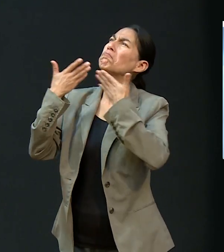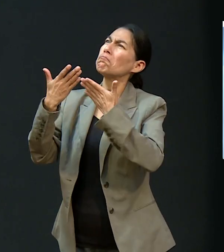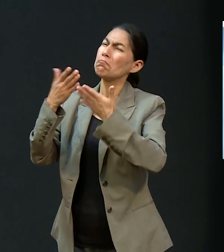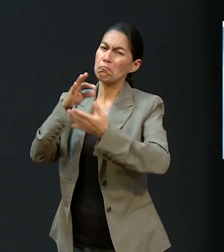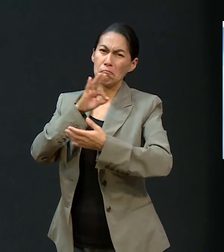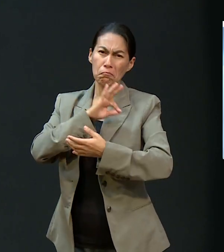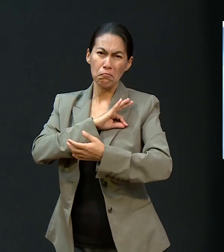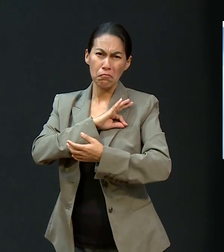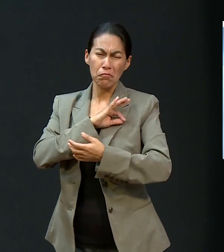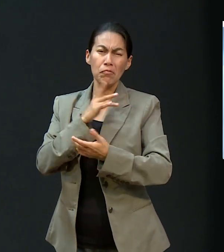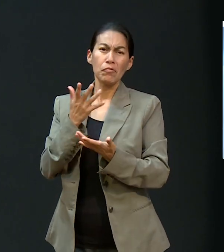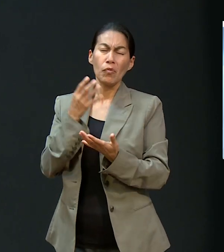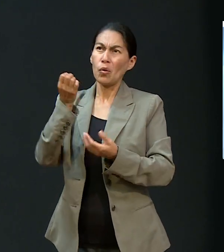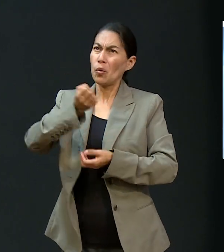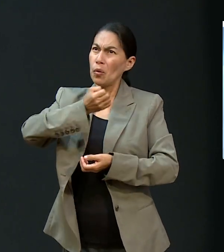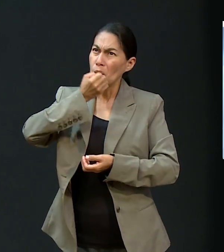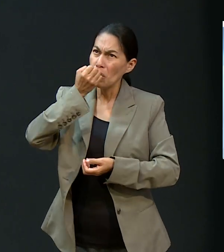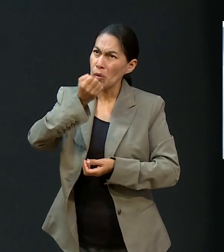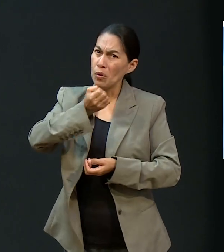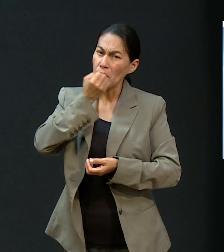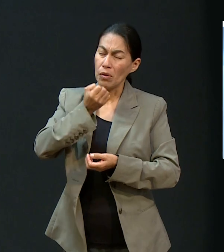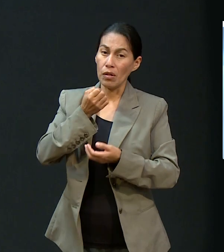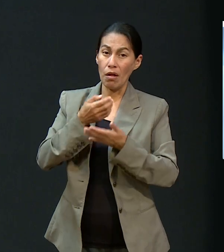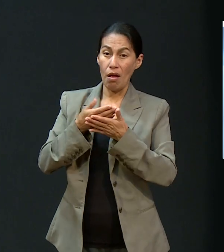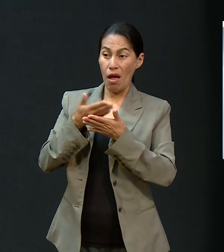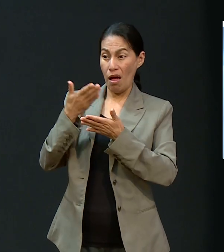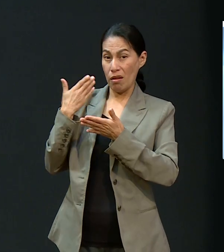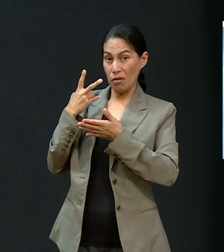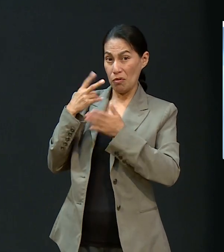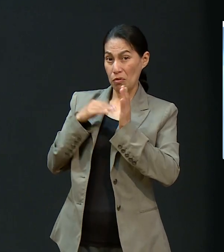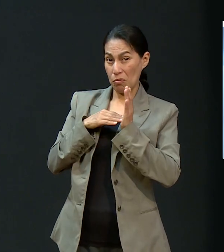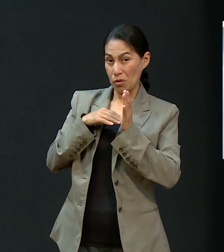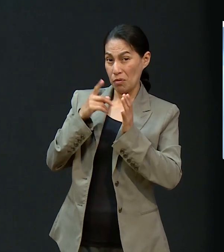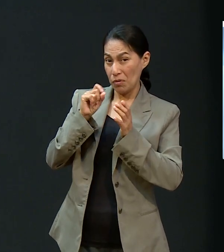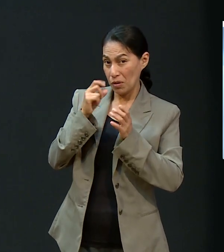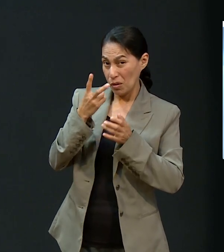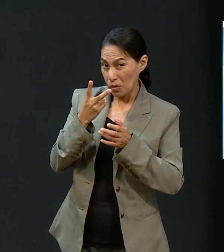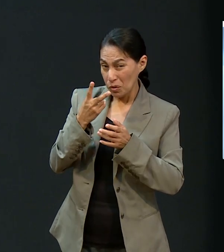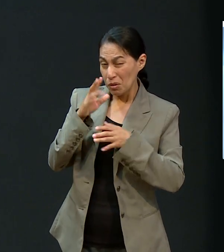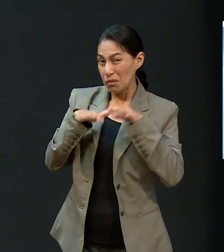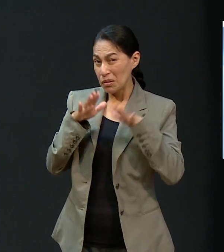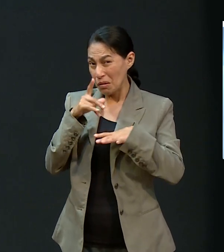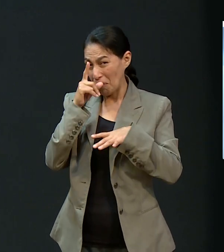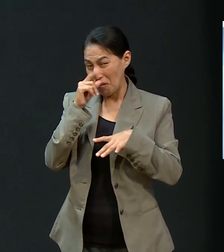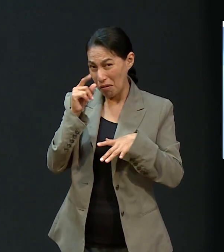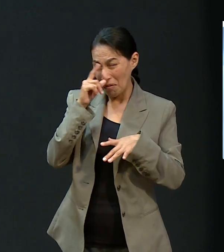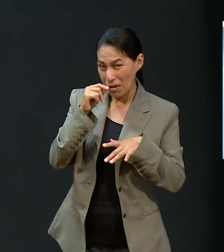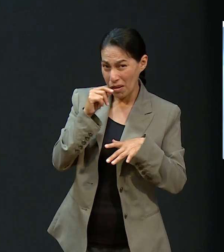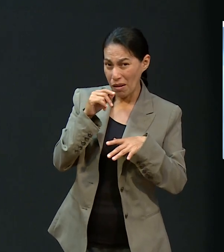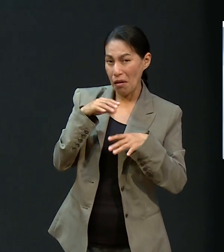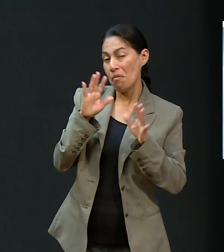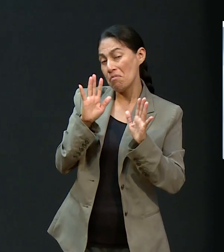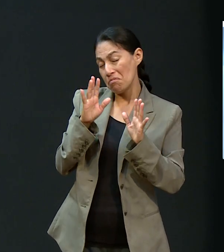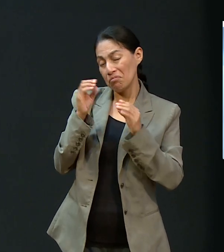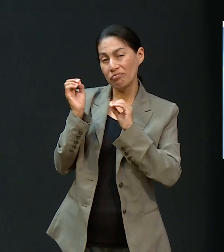confianza en Dios de una manera superior y mejorada que la del 2022. Así que